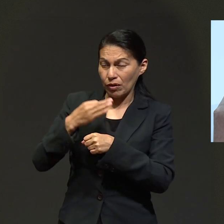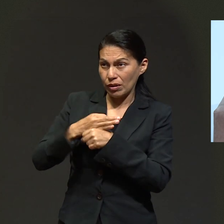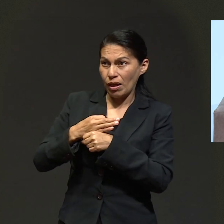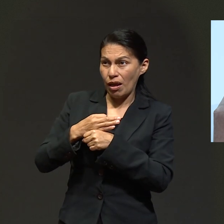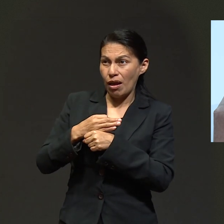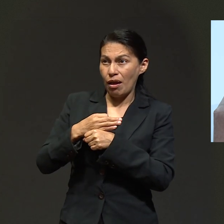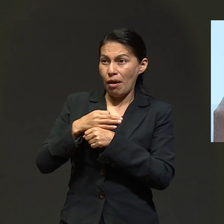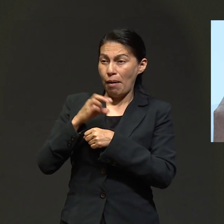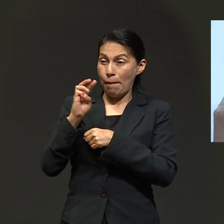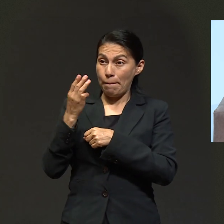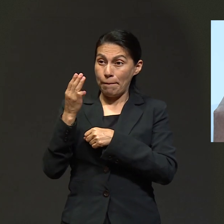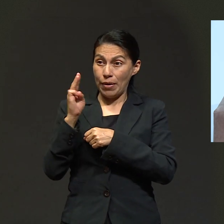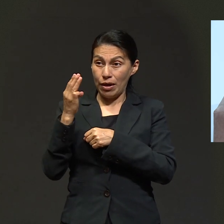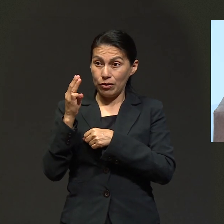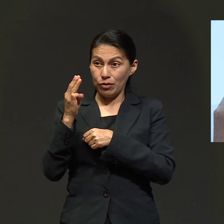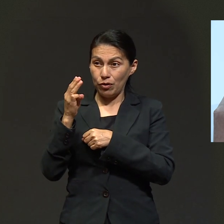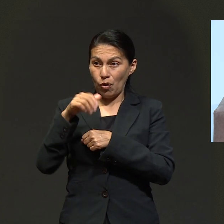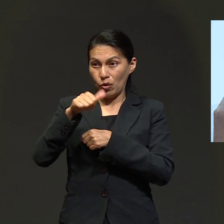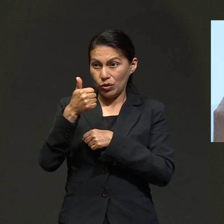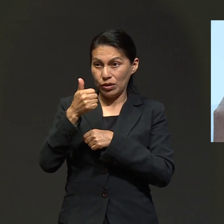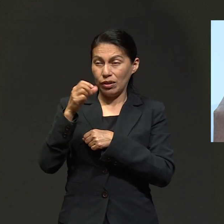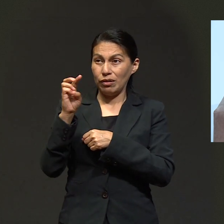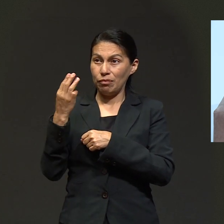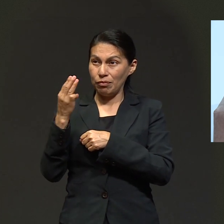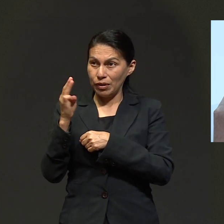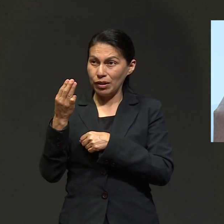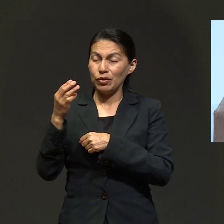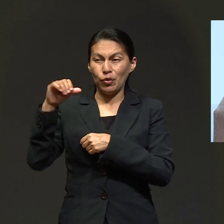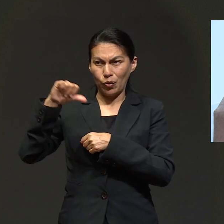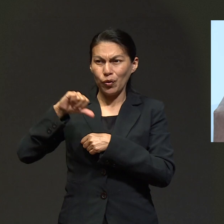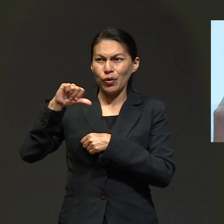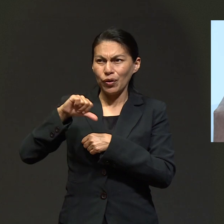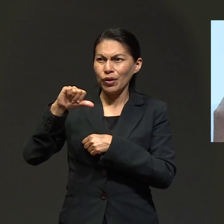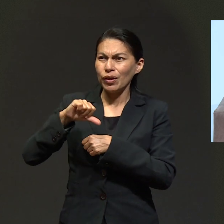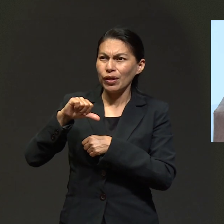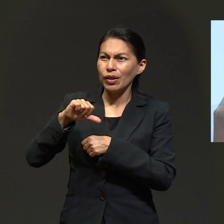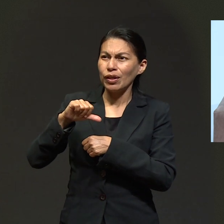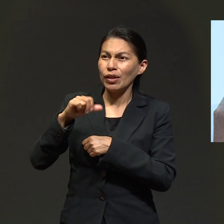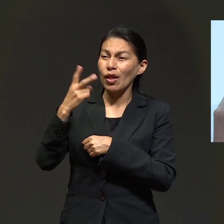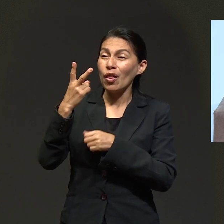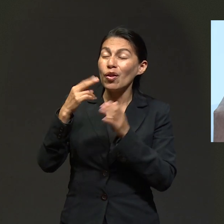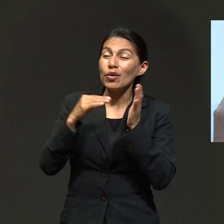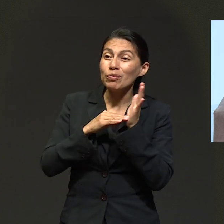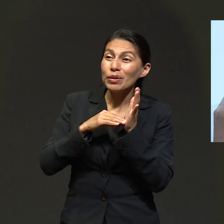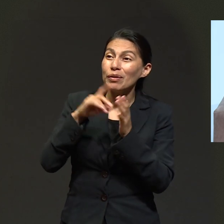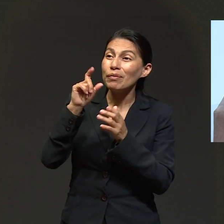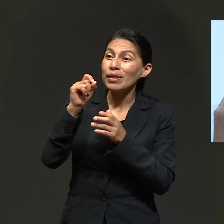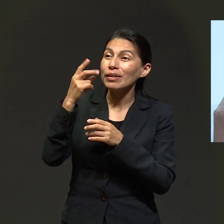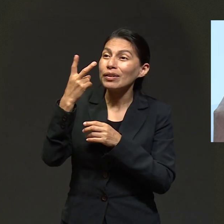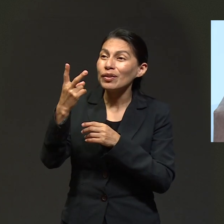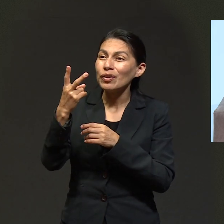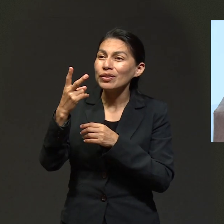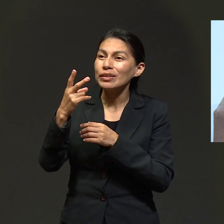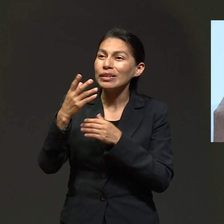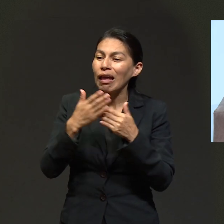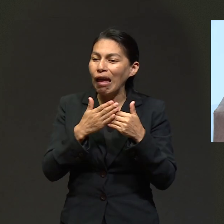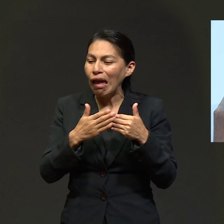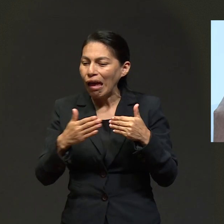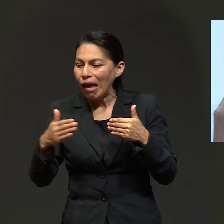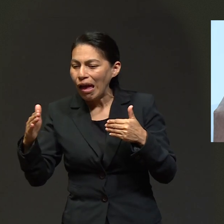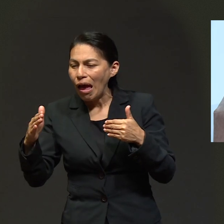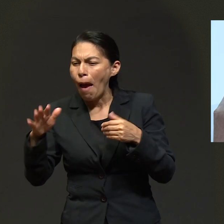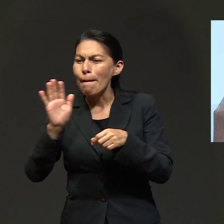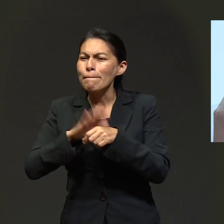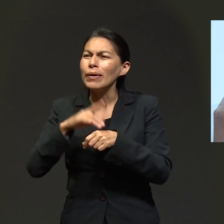en mayo, mayo, ¿qué? 11. 11, ajá, hoy. Y del